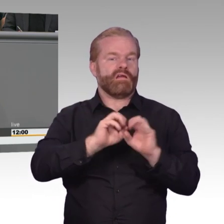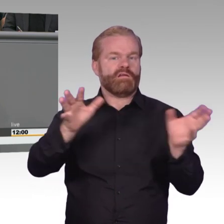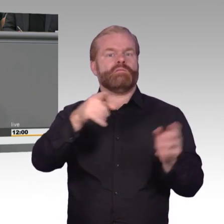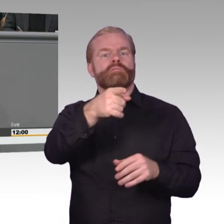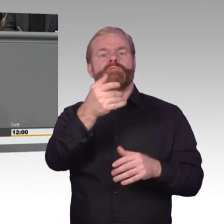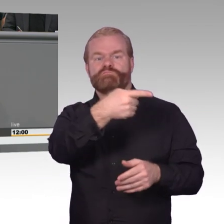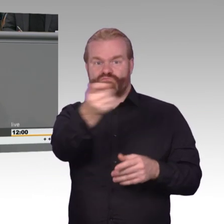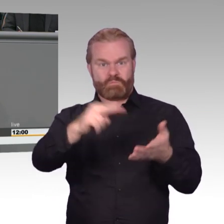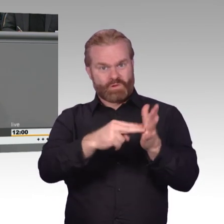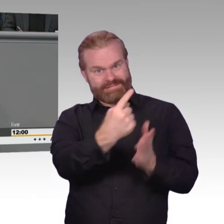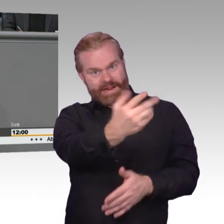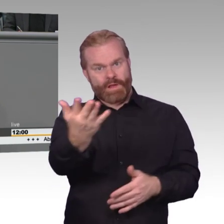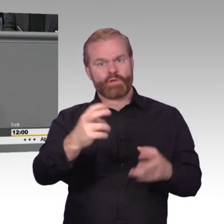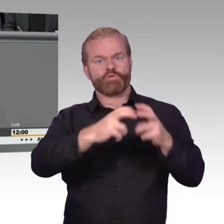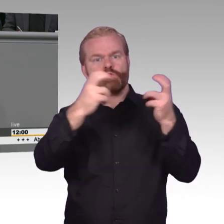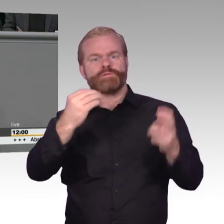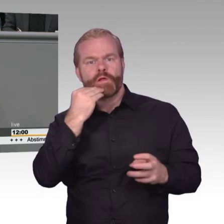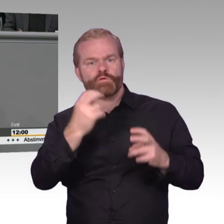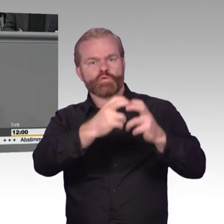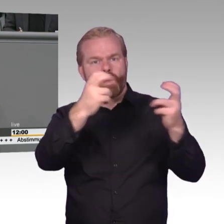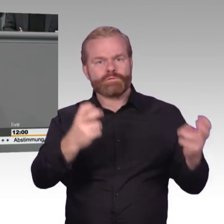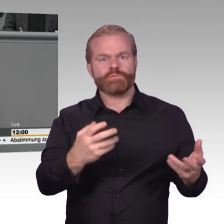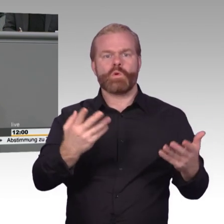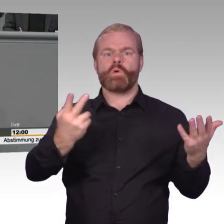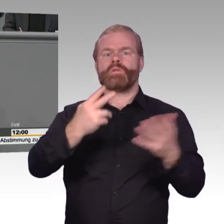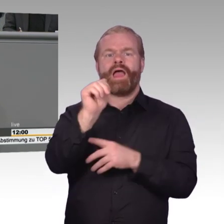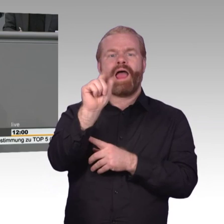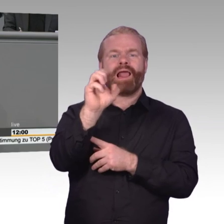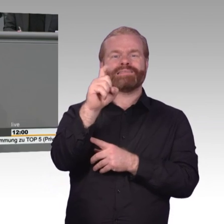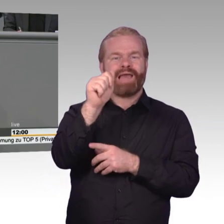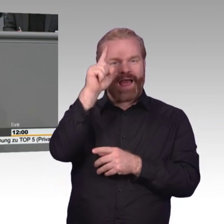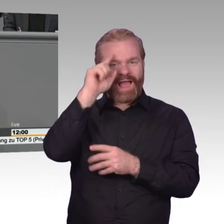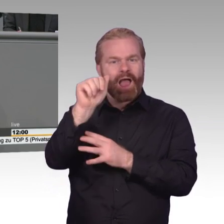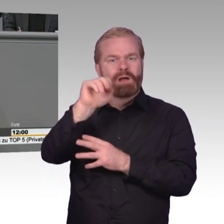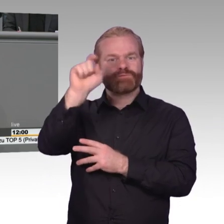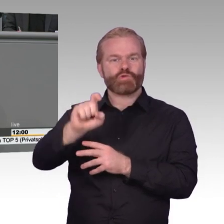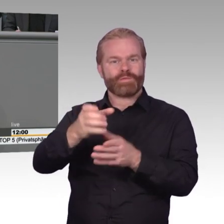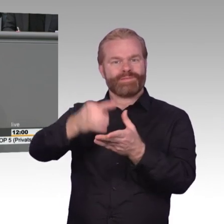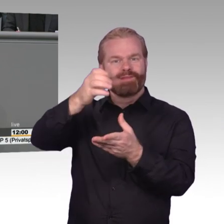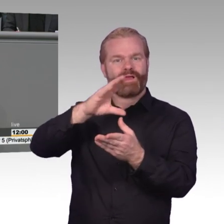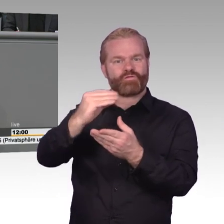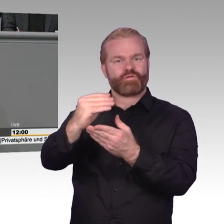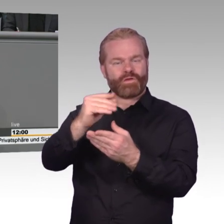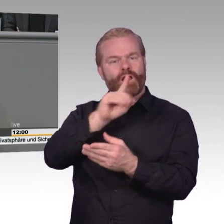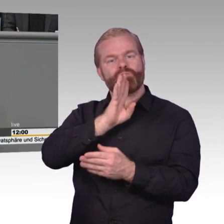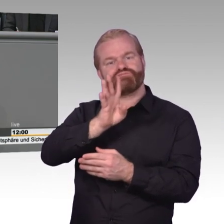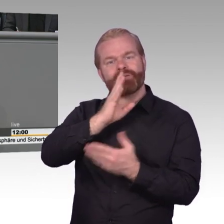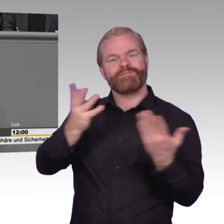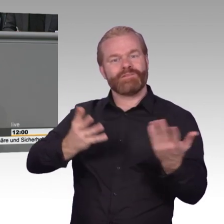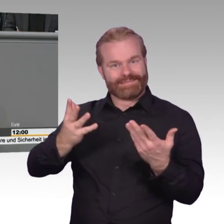Deutschland. Und das müsste ja auch im Interesse von Union und SPD sein. Laut Ihrer digitalen Agenda wollte